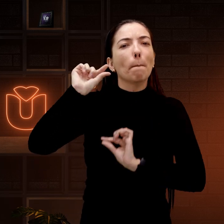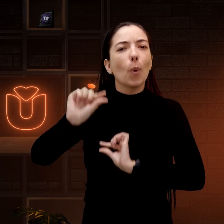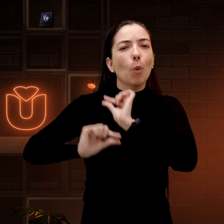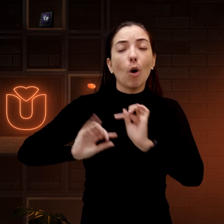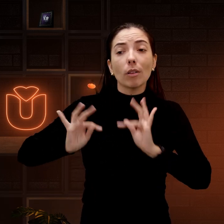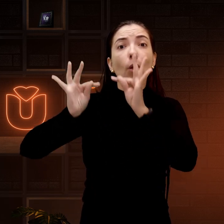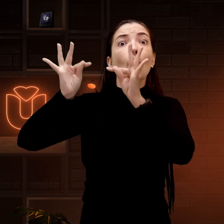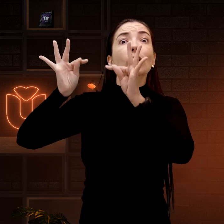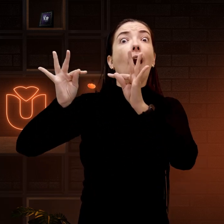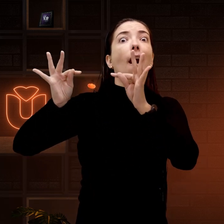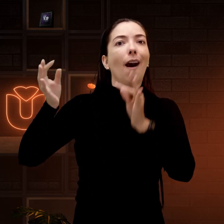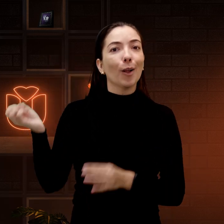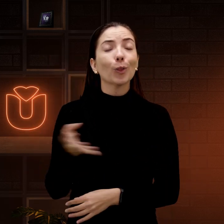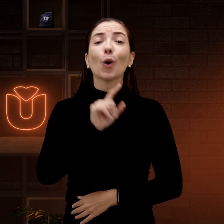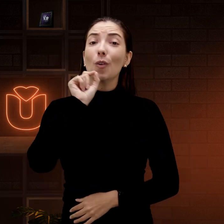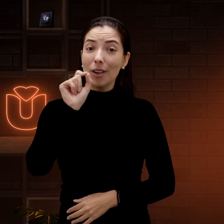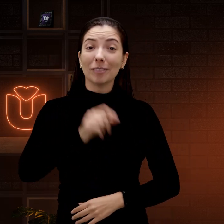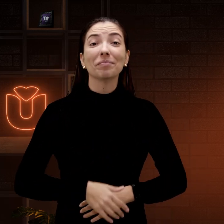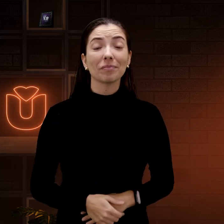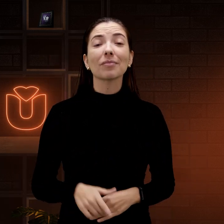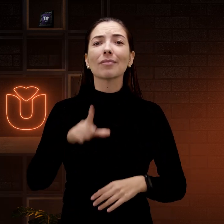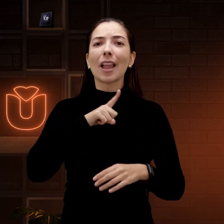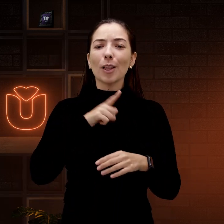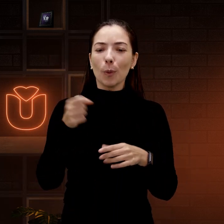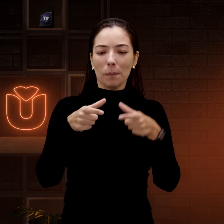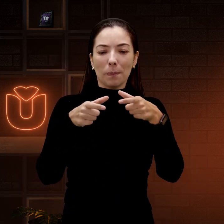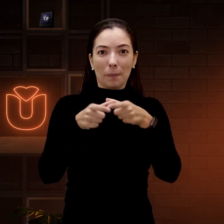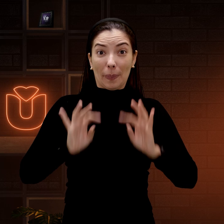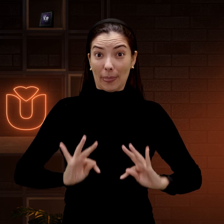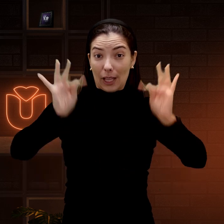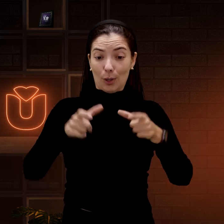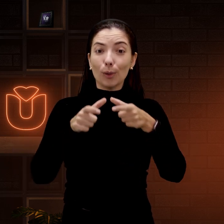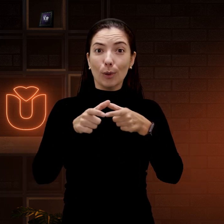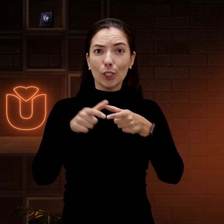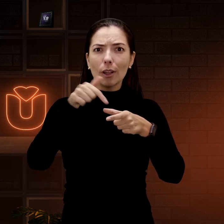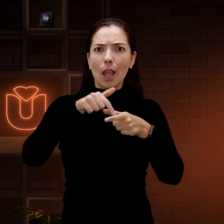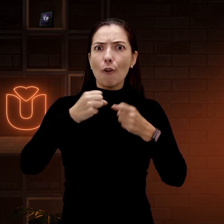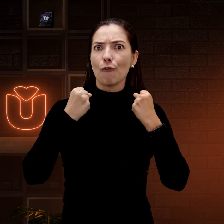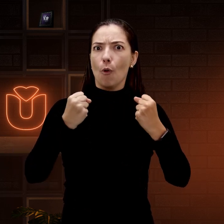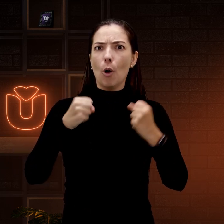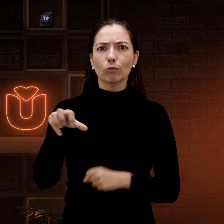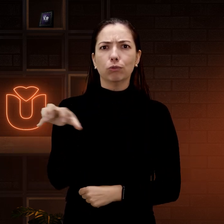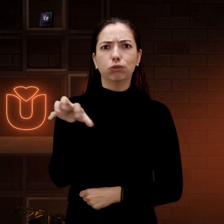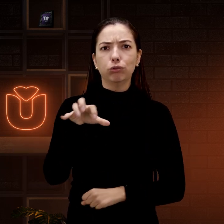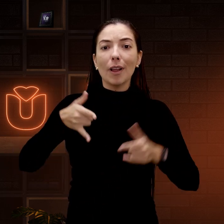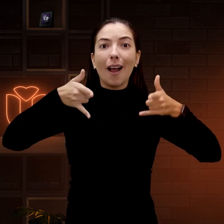surgiram e nos ajudaram nisso. Por exemplo, uma das tecnologias é o